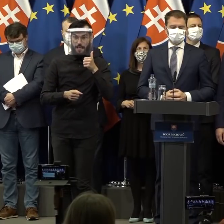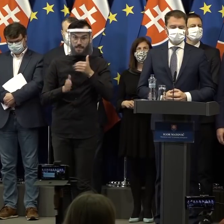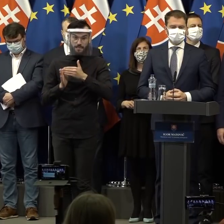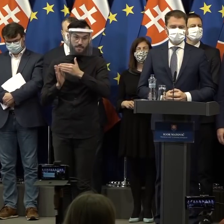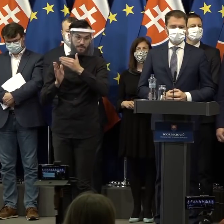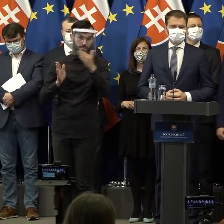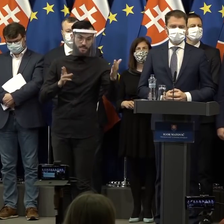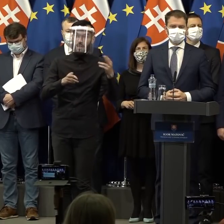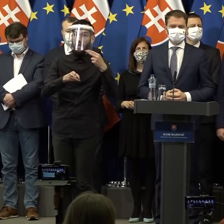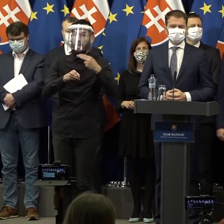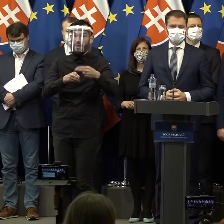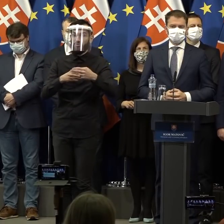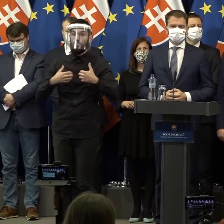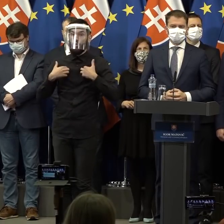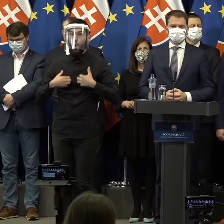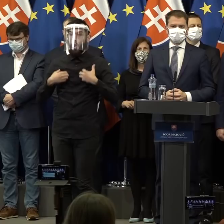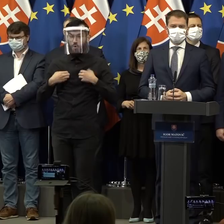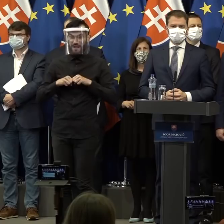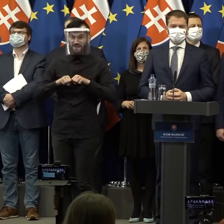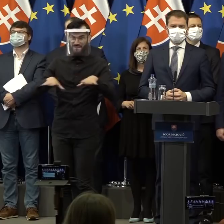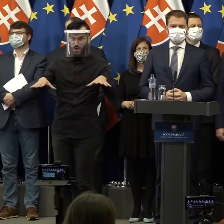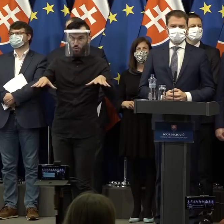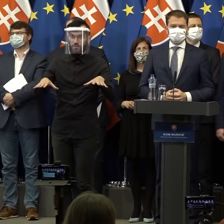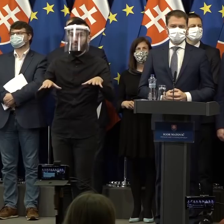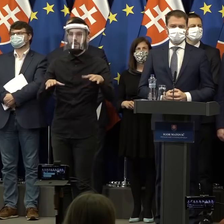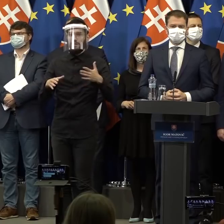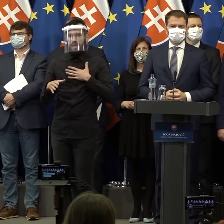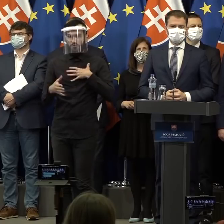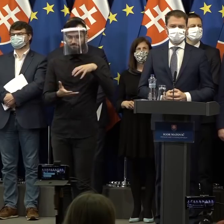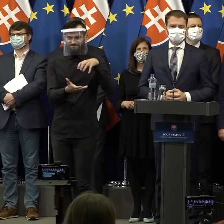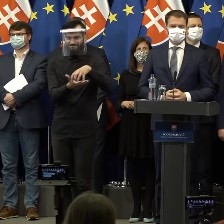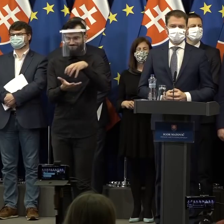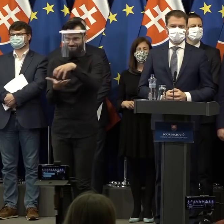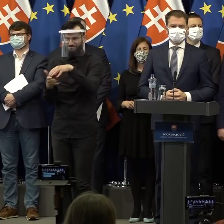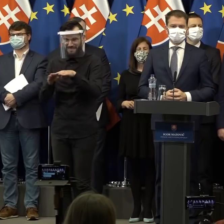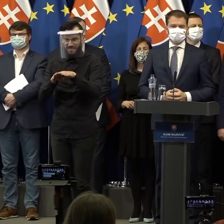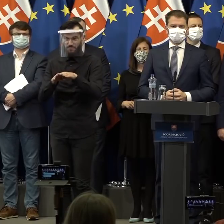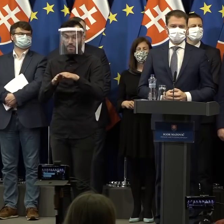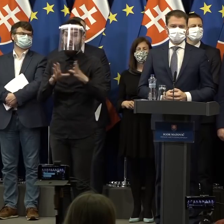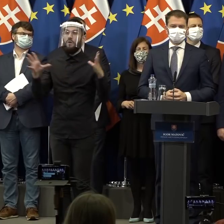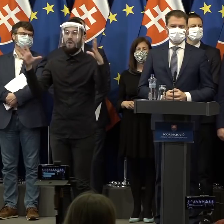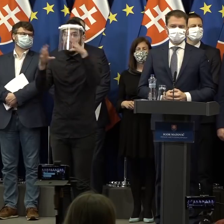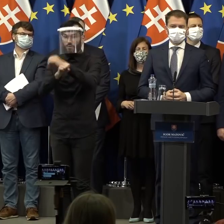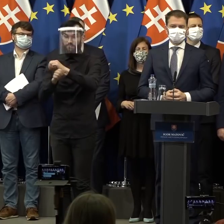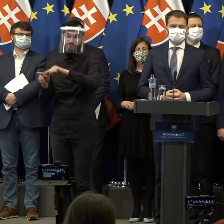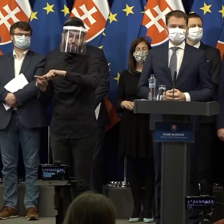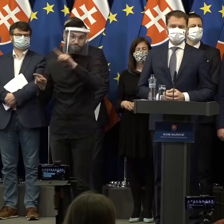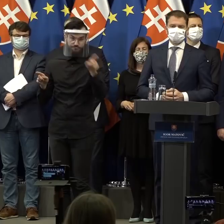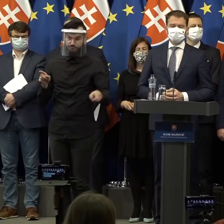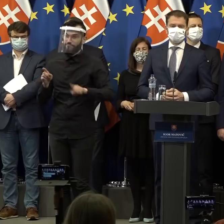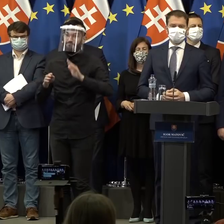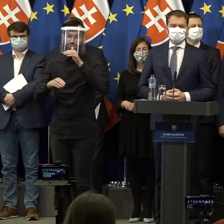koronakrízu, venovali sme sa našim rezortom a v noci sme často celé hodiny rokovali a